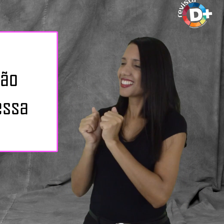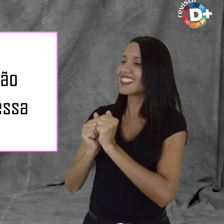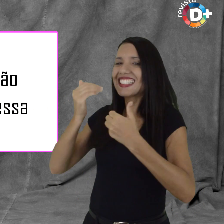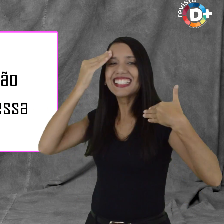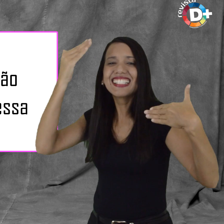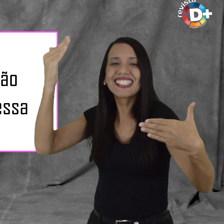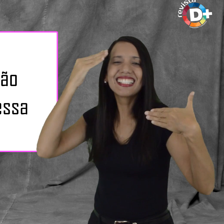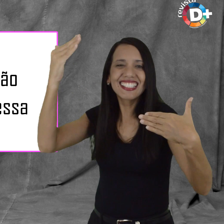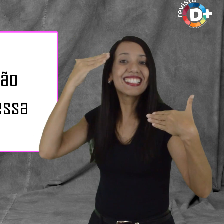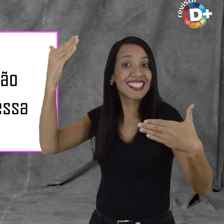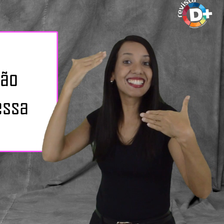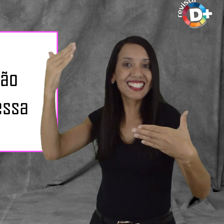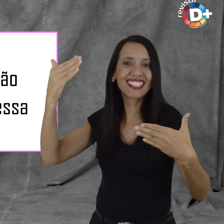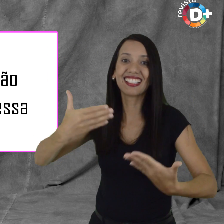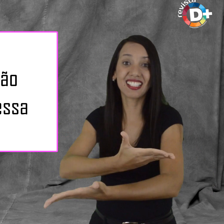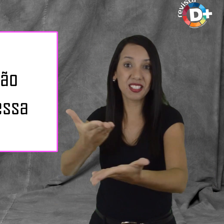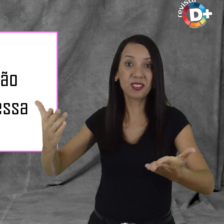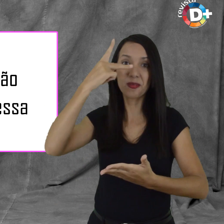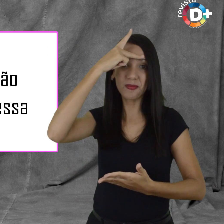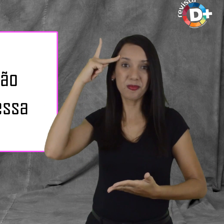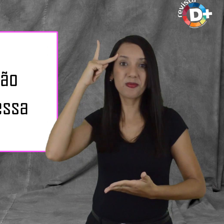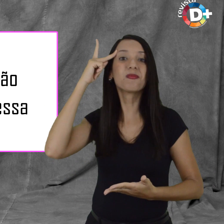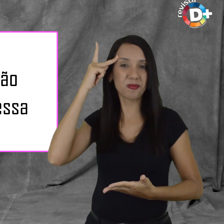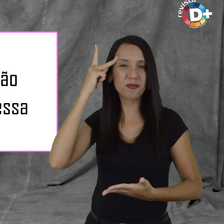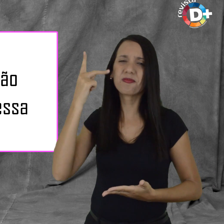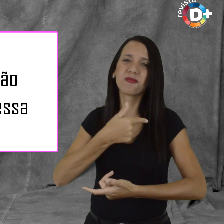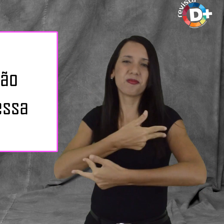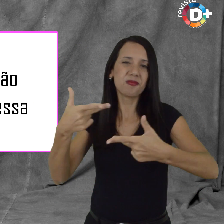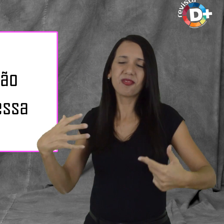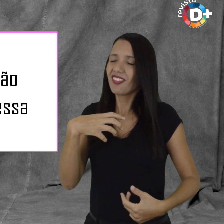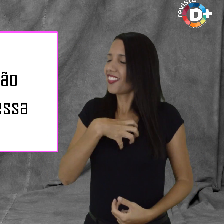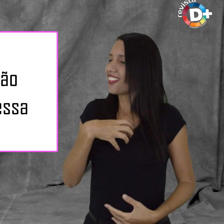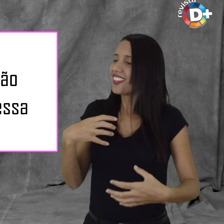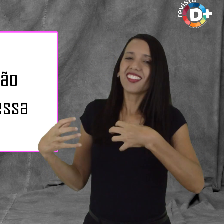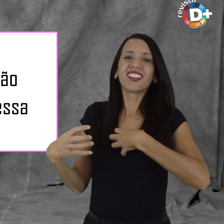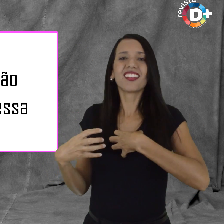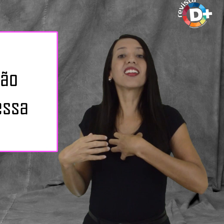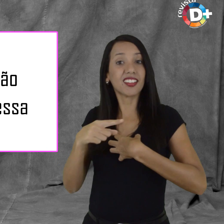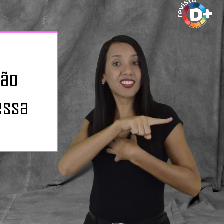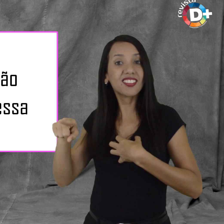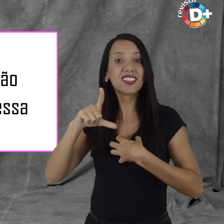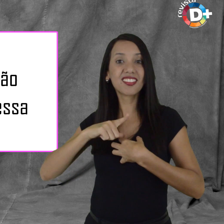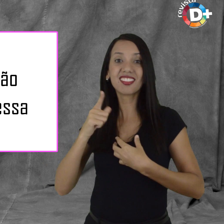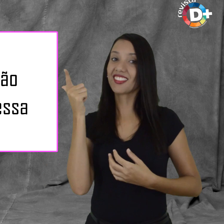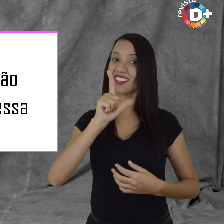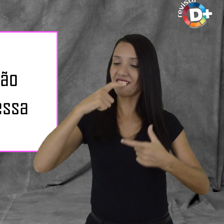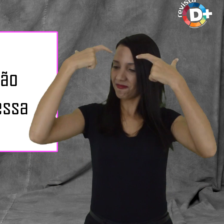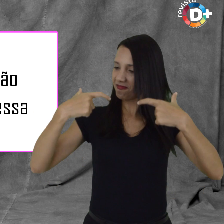profundamente a todos aqueles que, de diversas maneiras, de acordo com suas próprias condições, correram